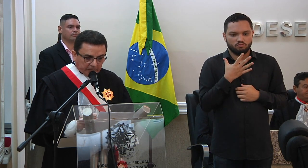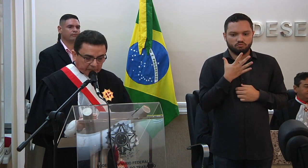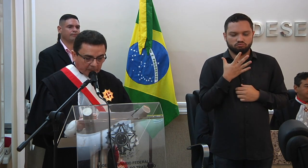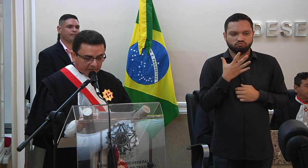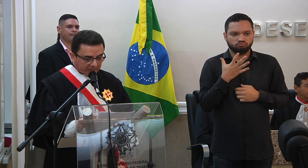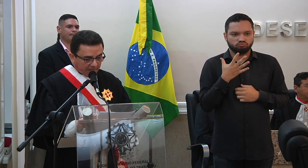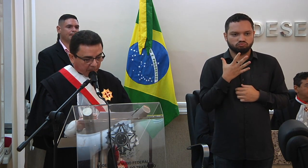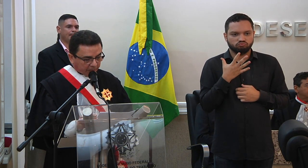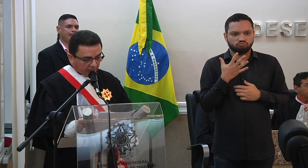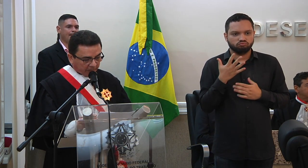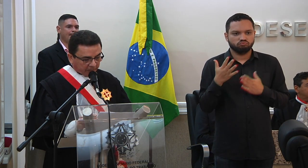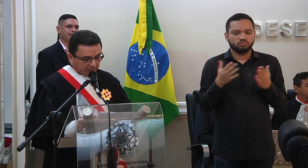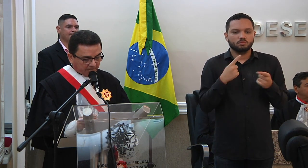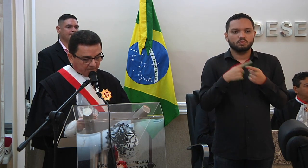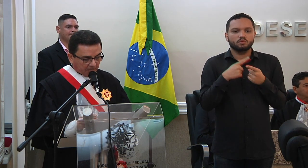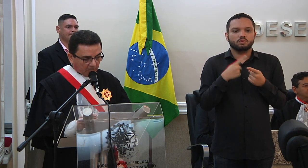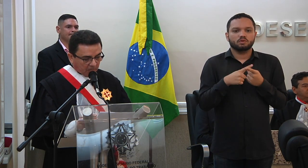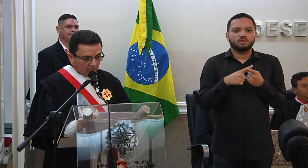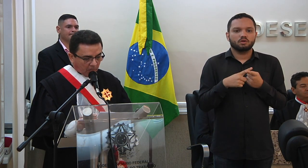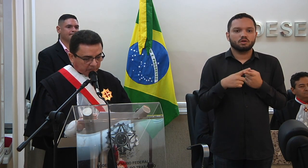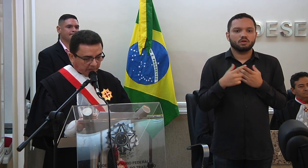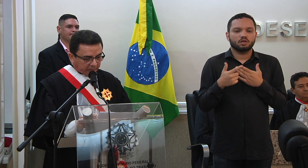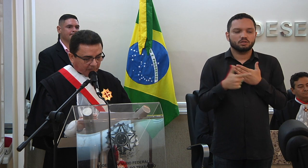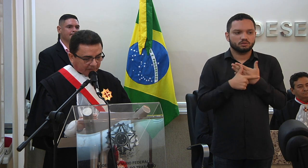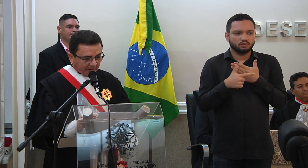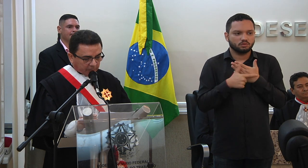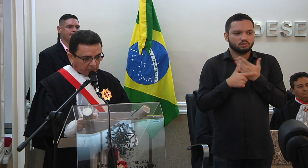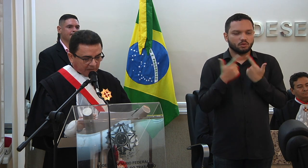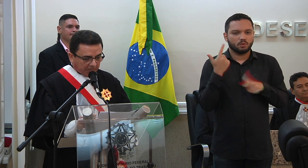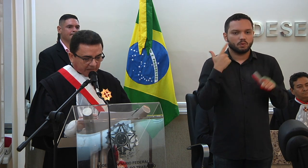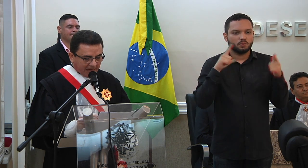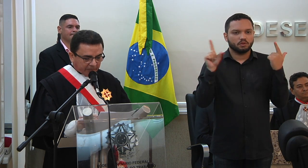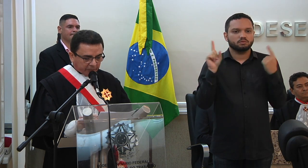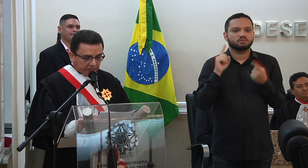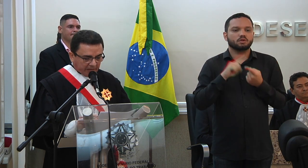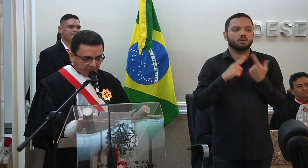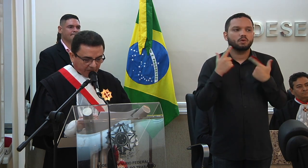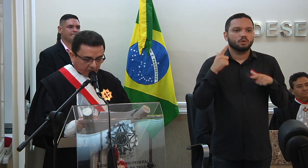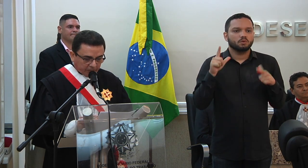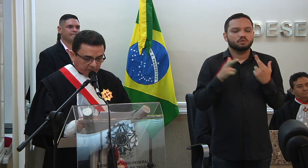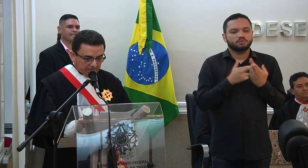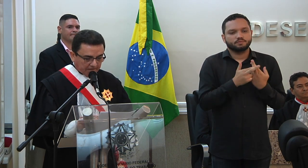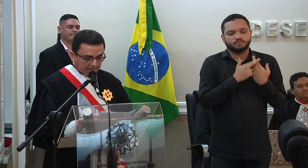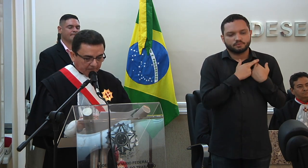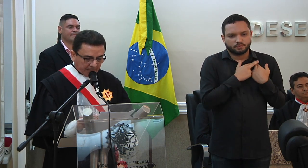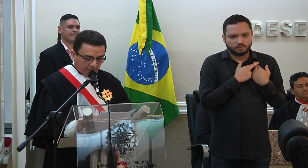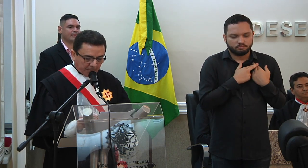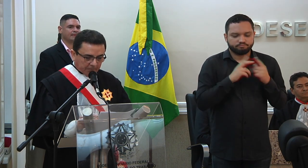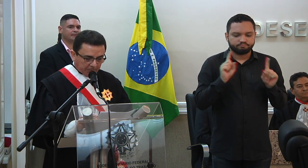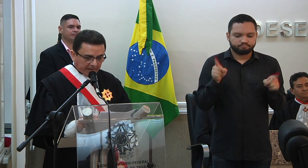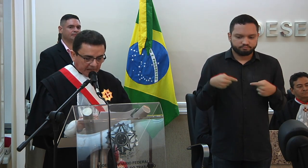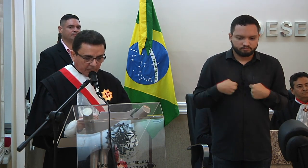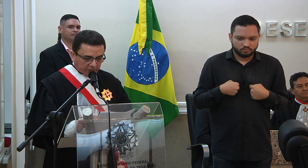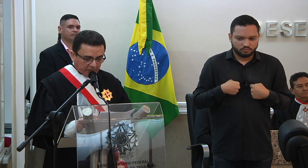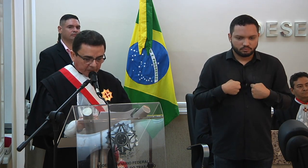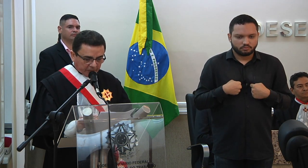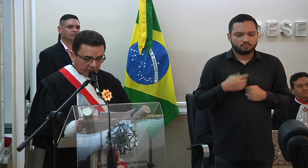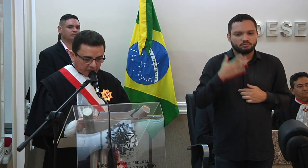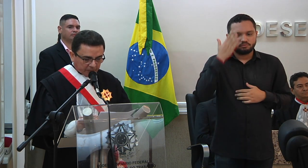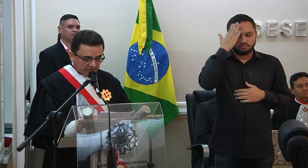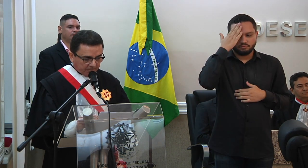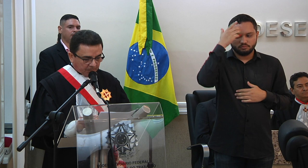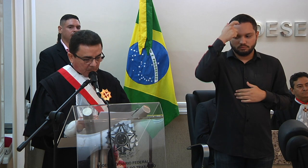pois outras são as atribuições, outras são as responsabilidades e os desafios, tenham plena